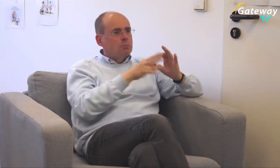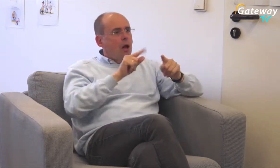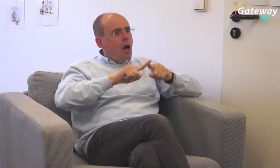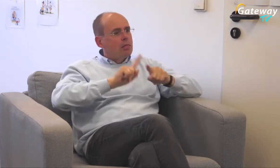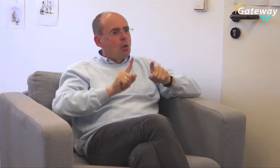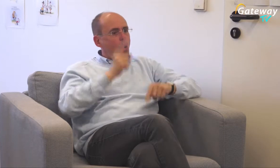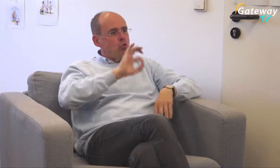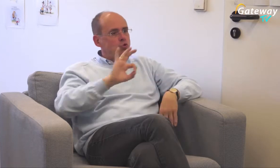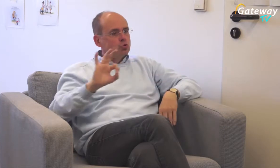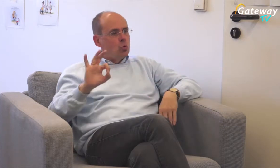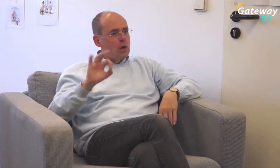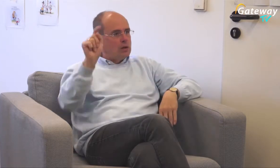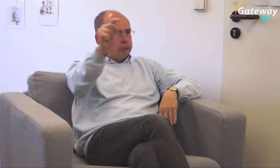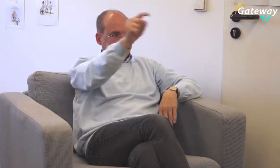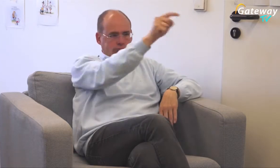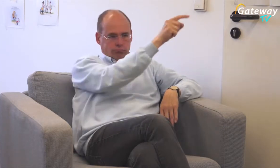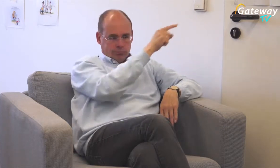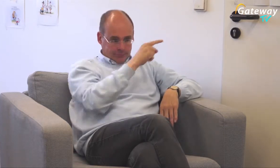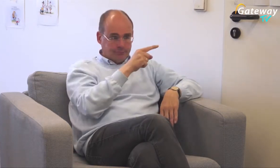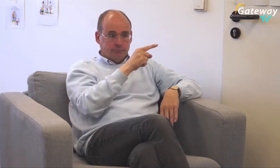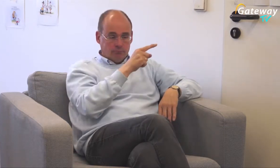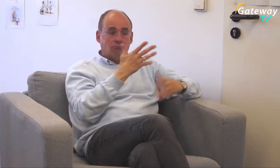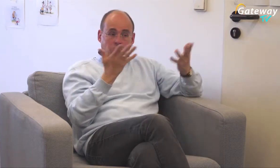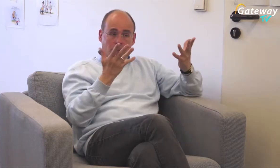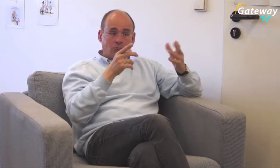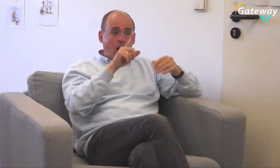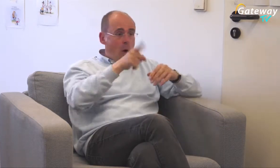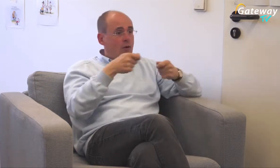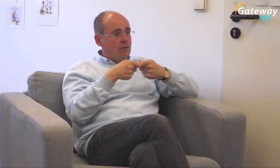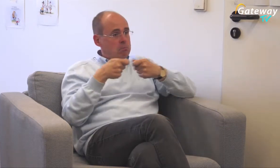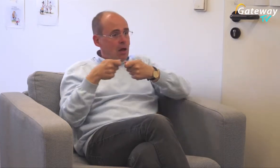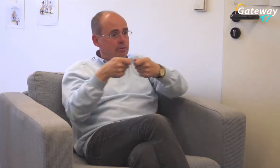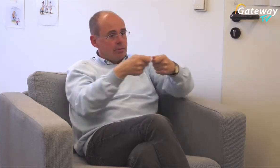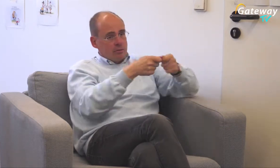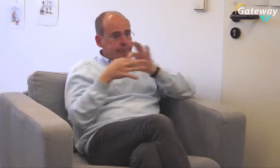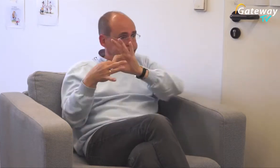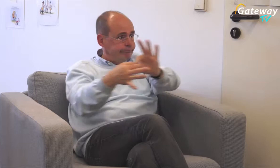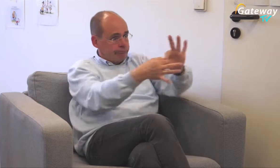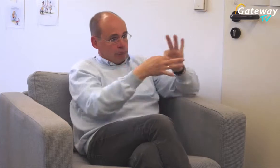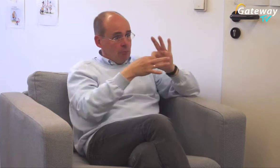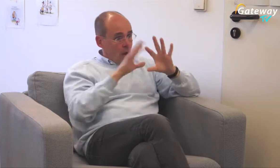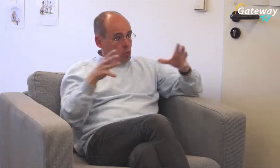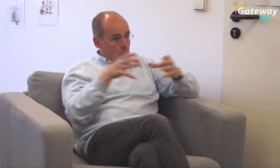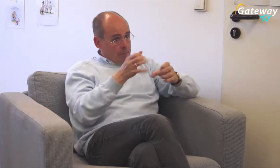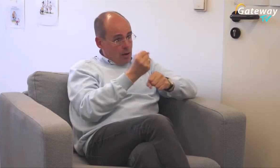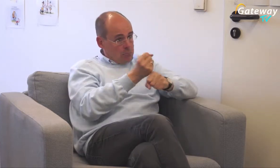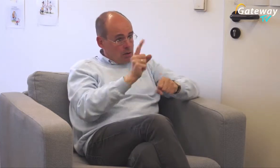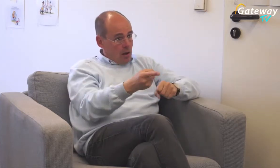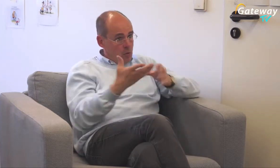Haben Sie auch Kooperationen mit anderen Hochschulen, auch zu Verbänden? Arbeiten